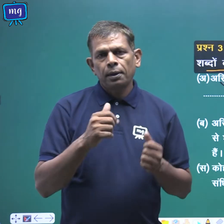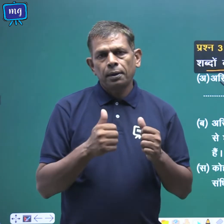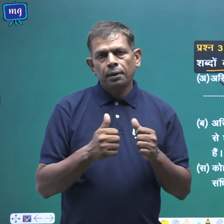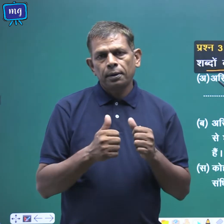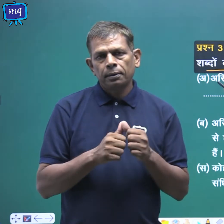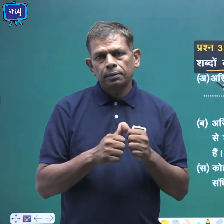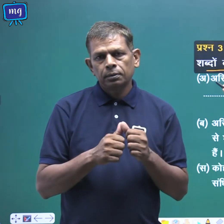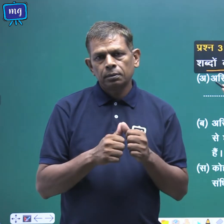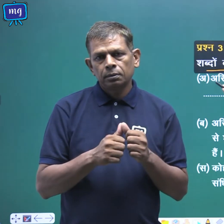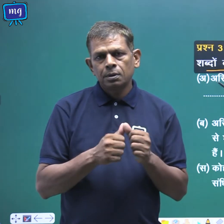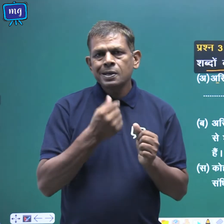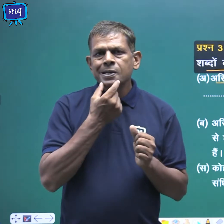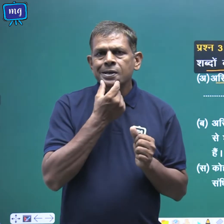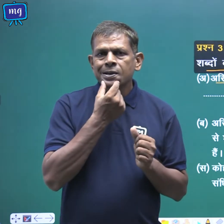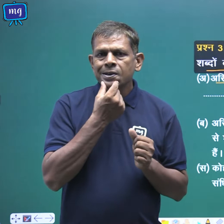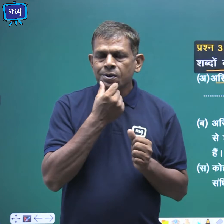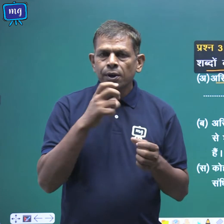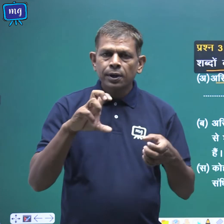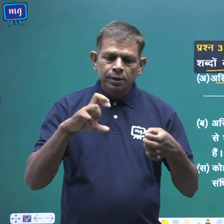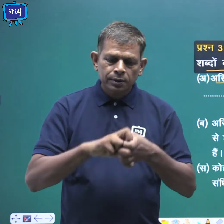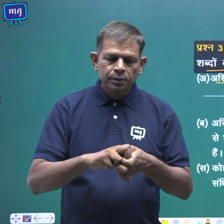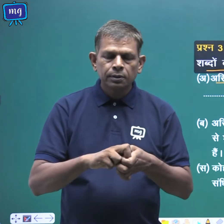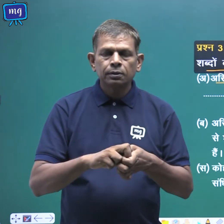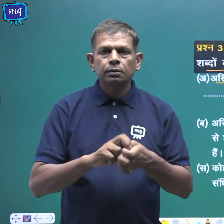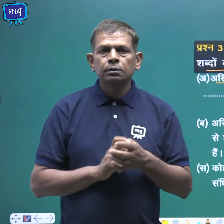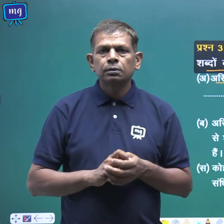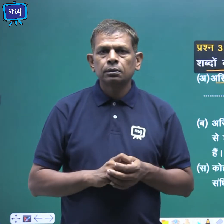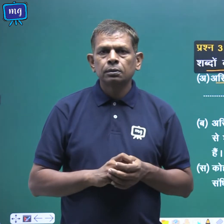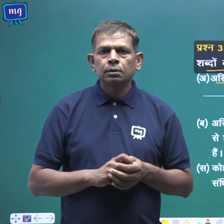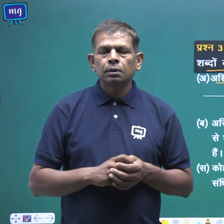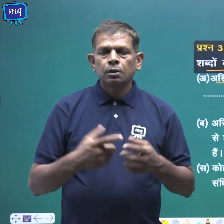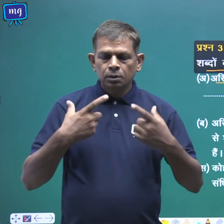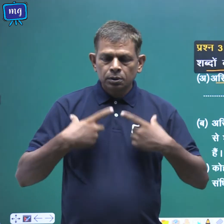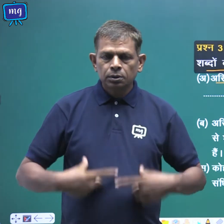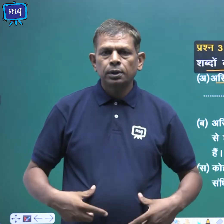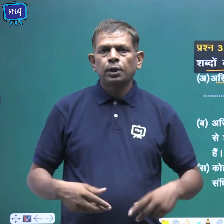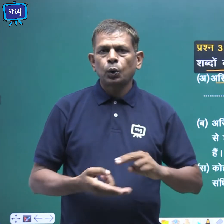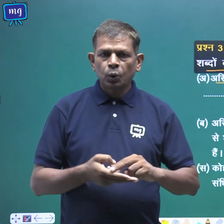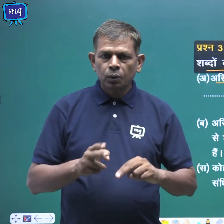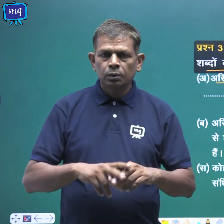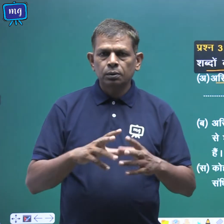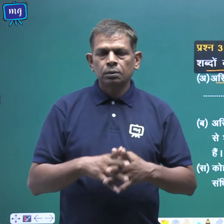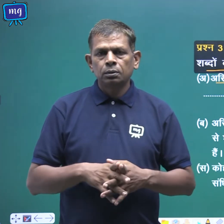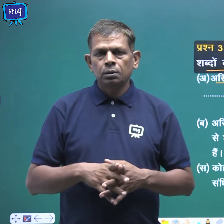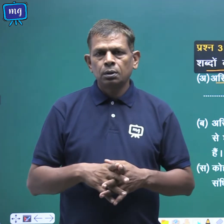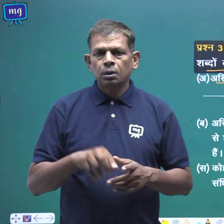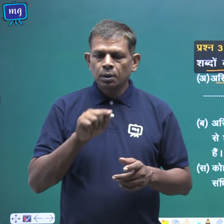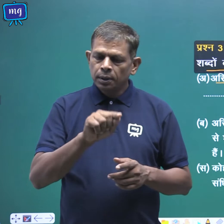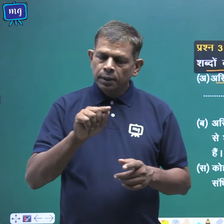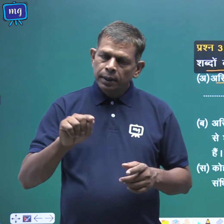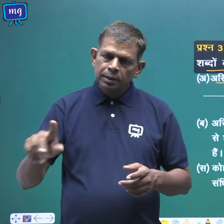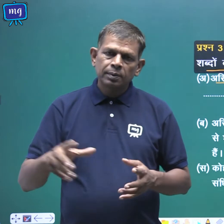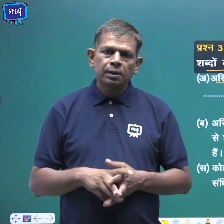अस्थियों की संधियां शरीर को डैश